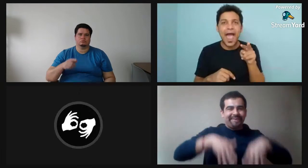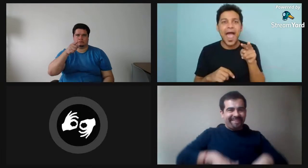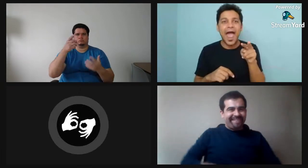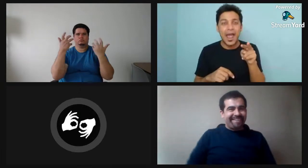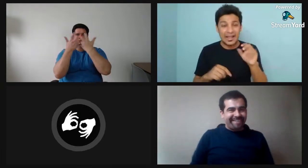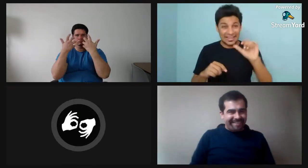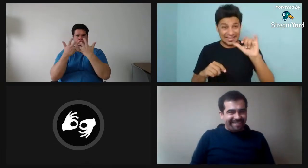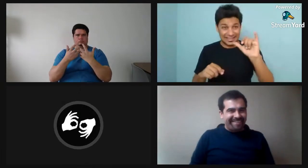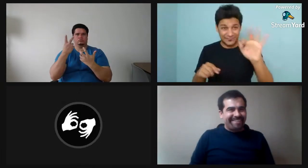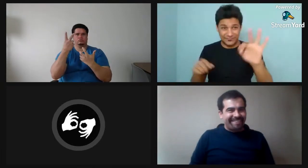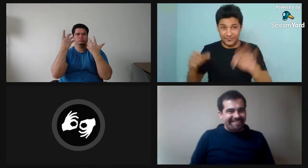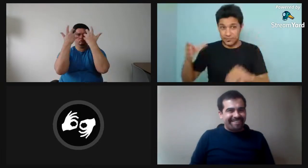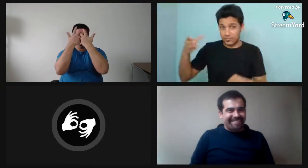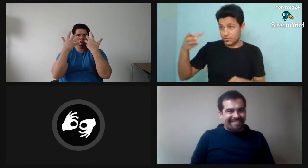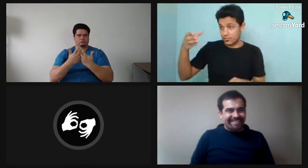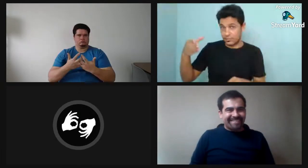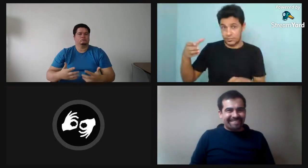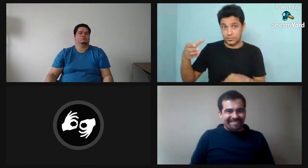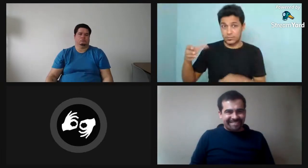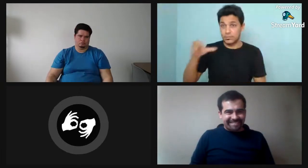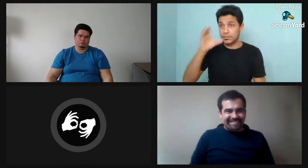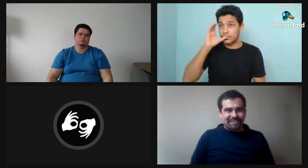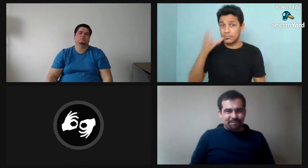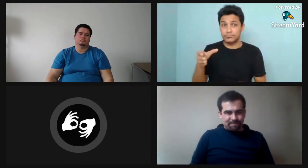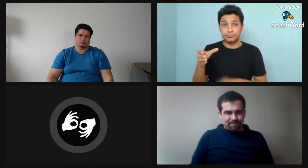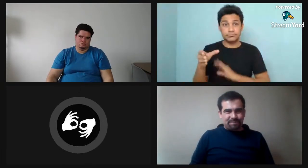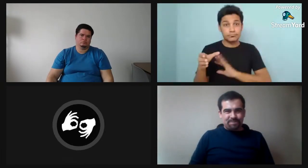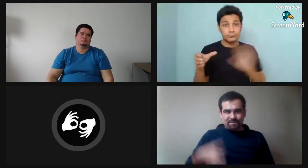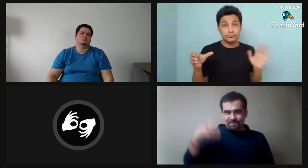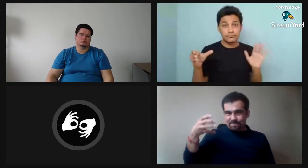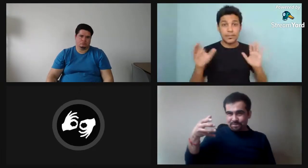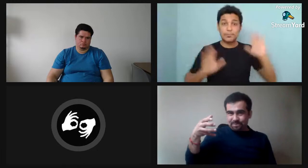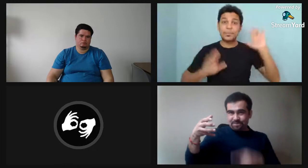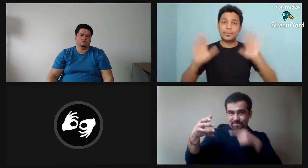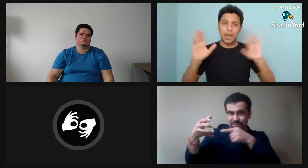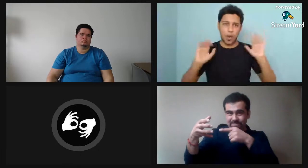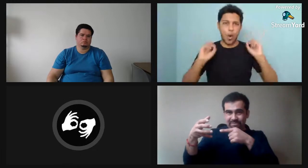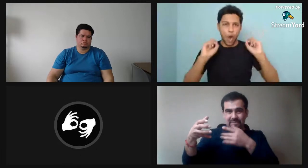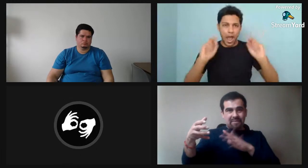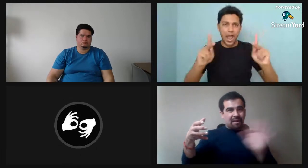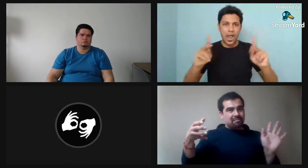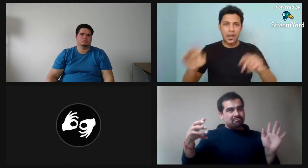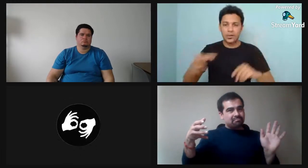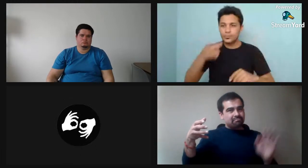cómo el agua está dentro de este recipiente y cómo se mueve cuando yo lo tomo.